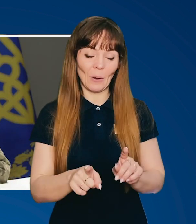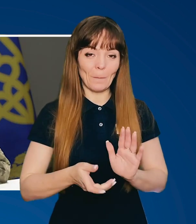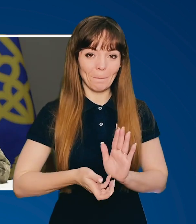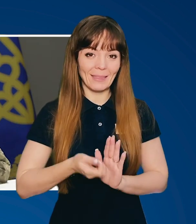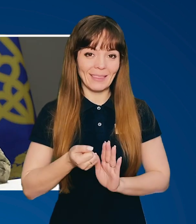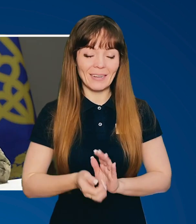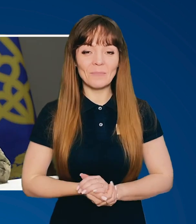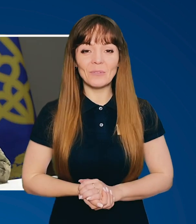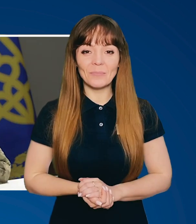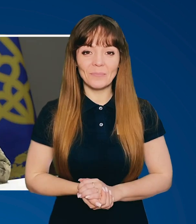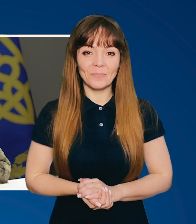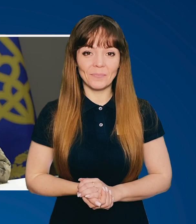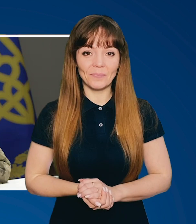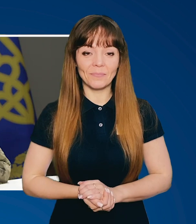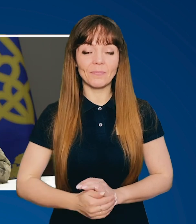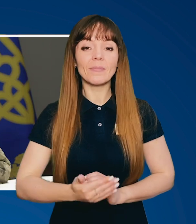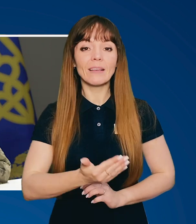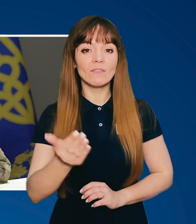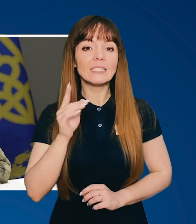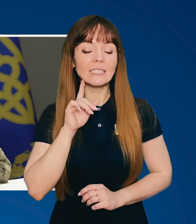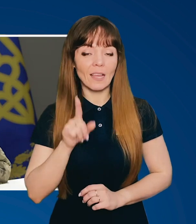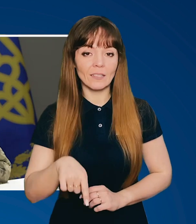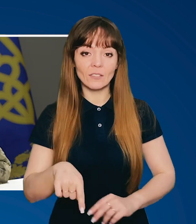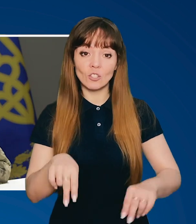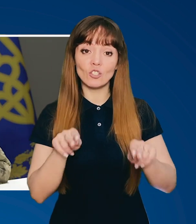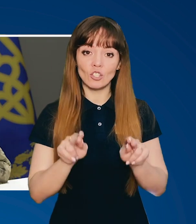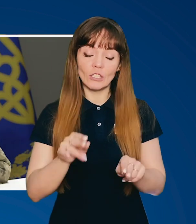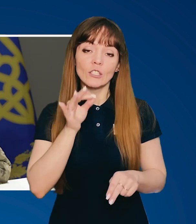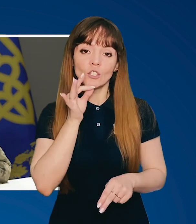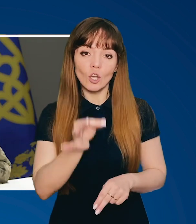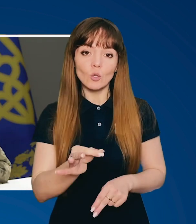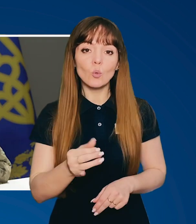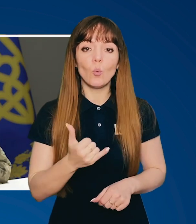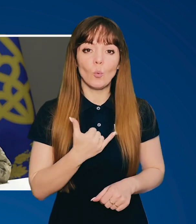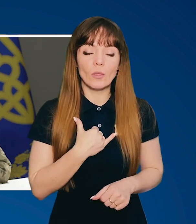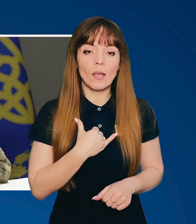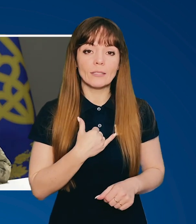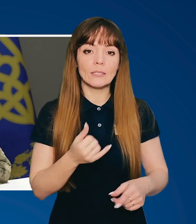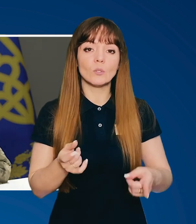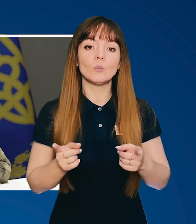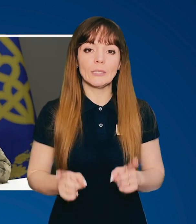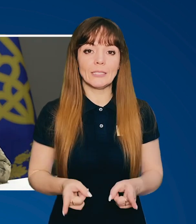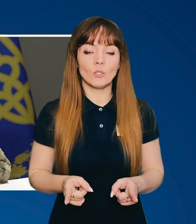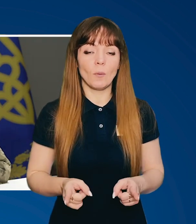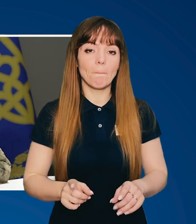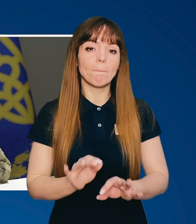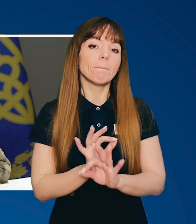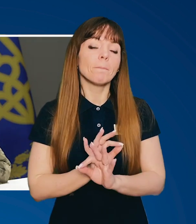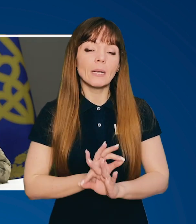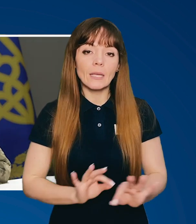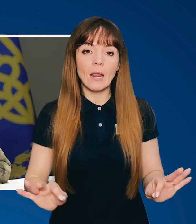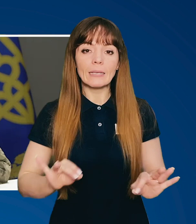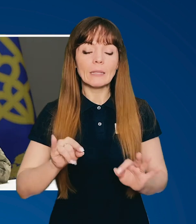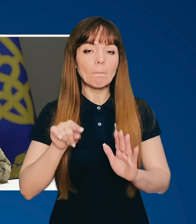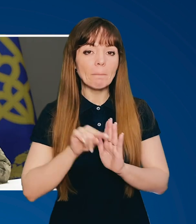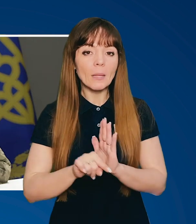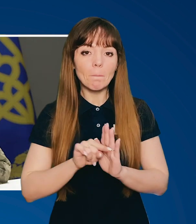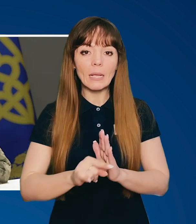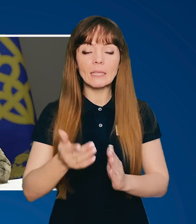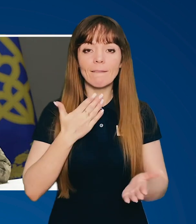підтримку. Ви знаєте, чесно скажу, у нас дійсно прекрасні і предметні